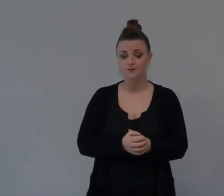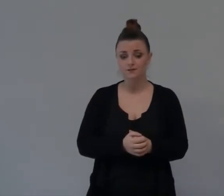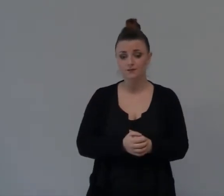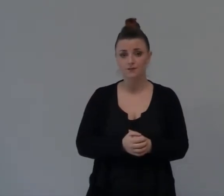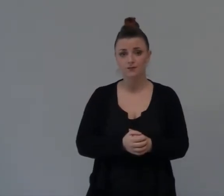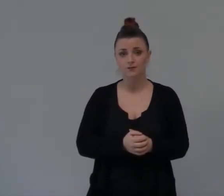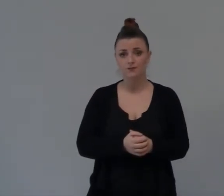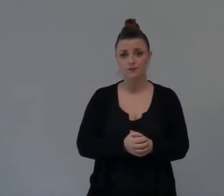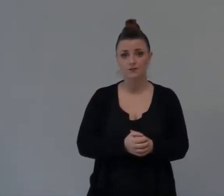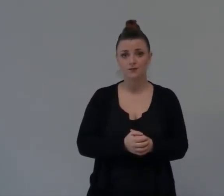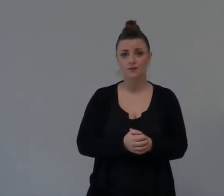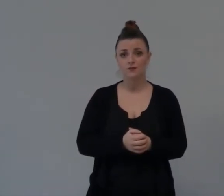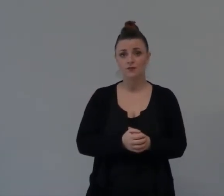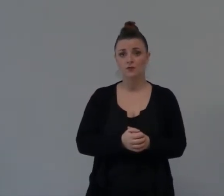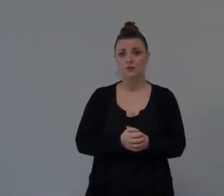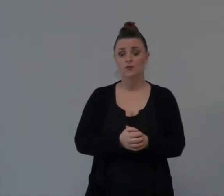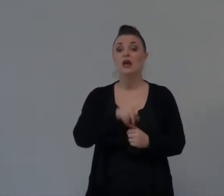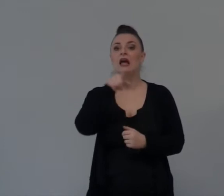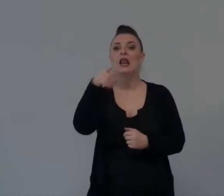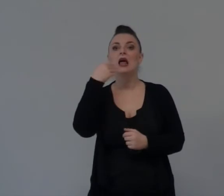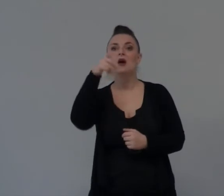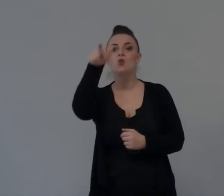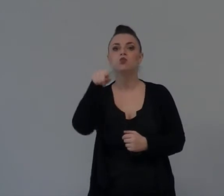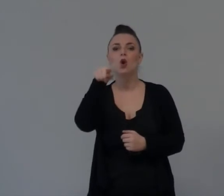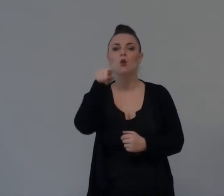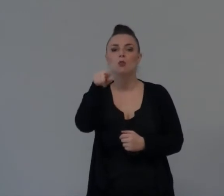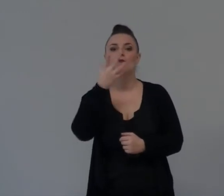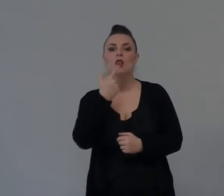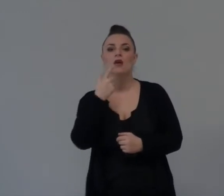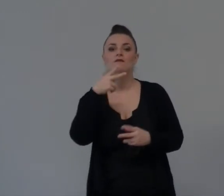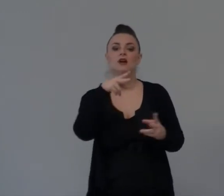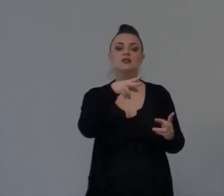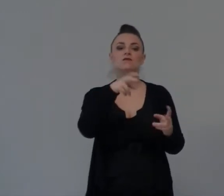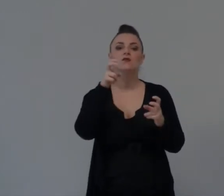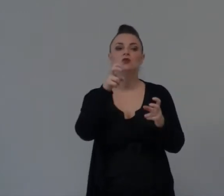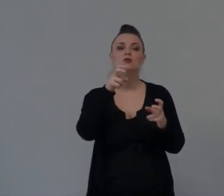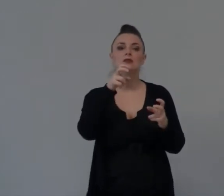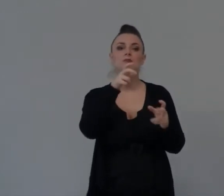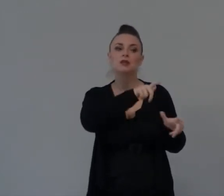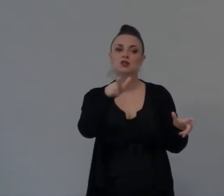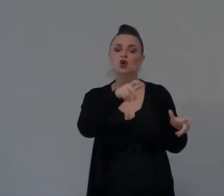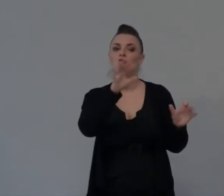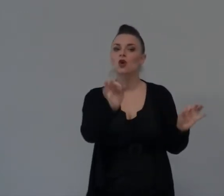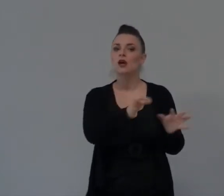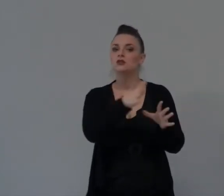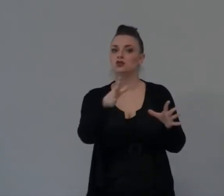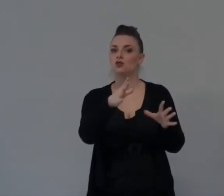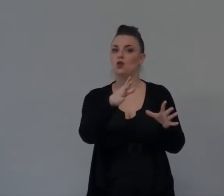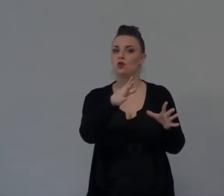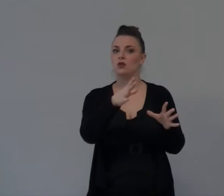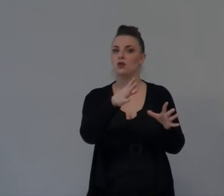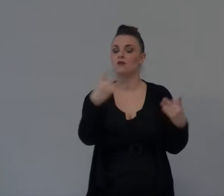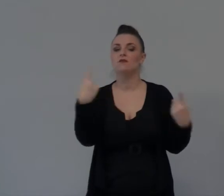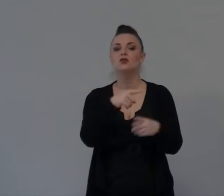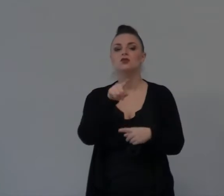fare Il tizio Da che ha detto Sì La prendo la terra No Sviluppando Un cuore generoso